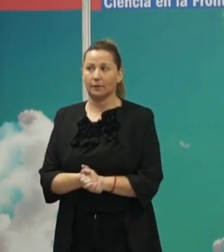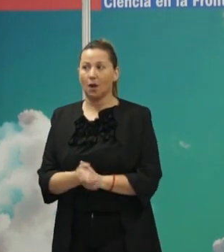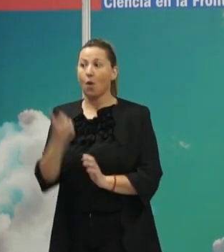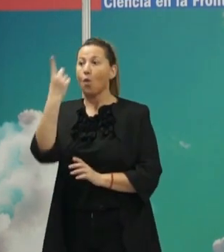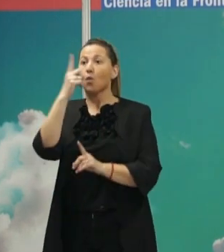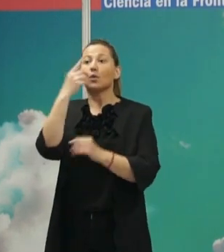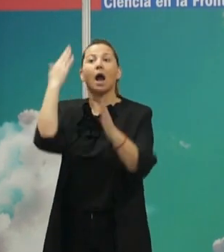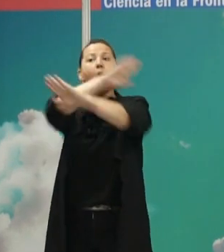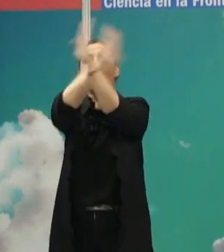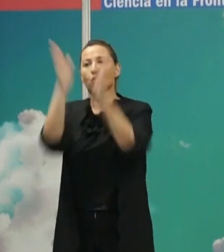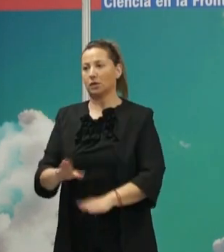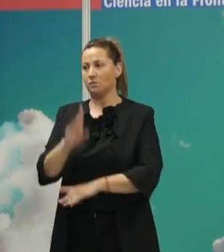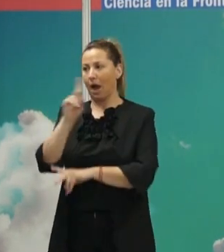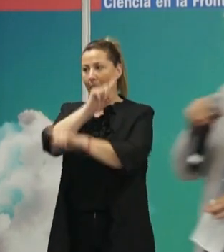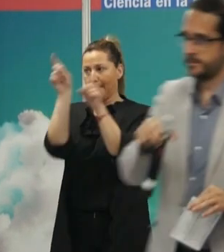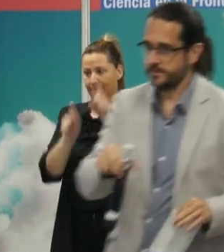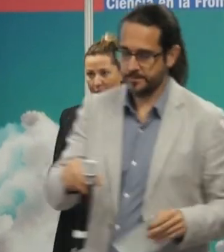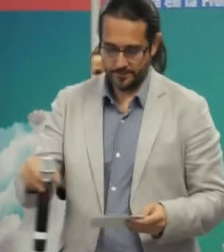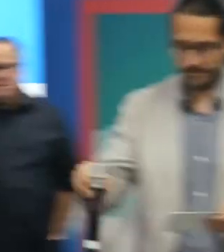una última pregunta